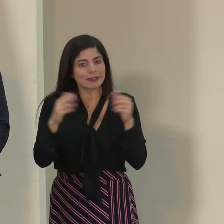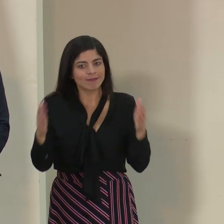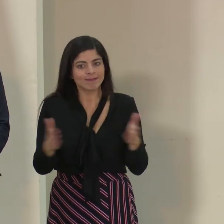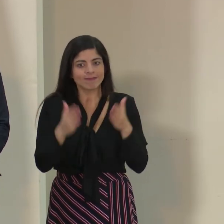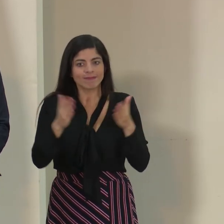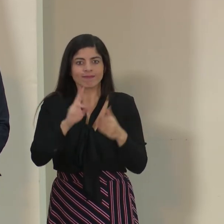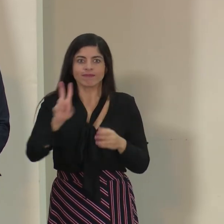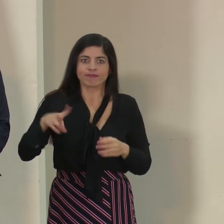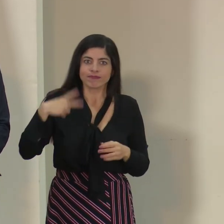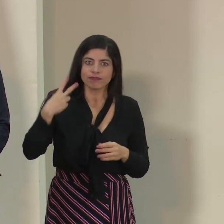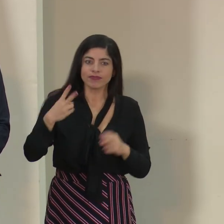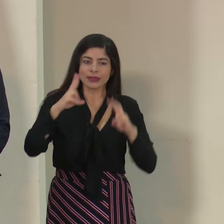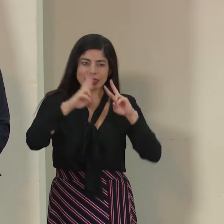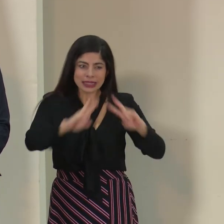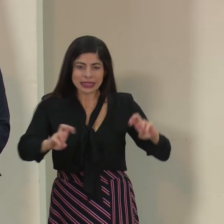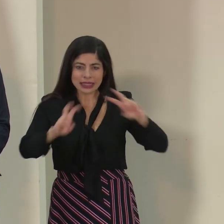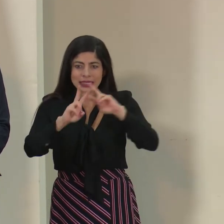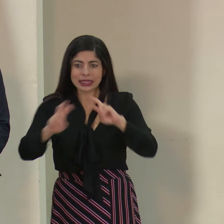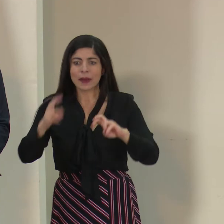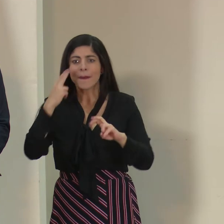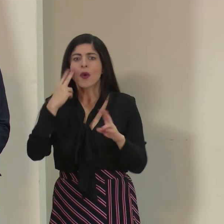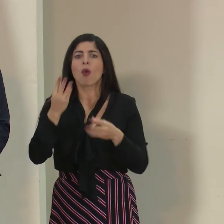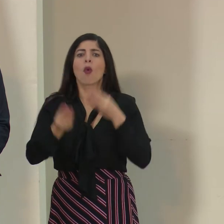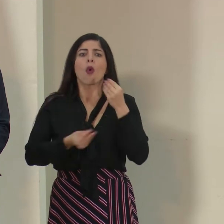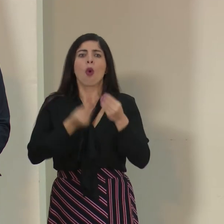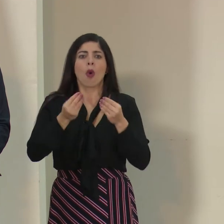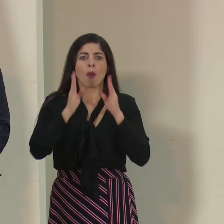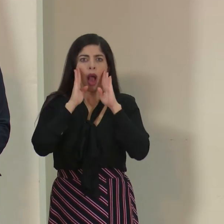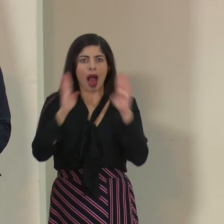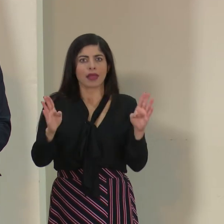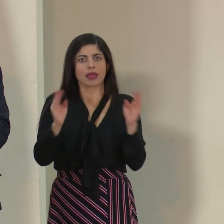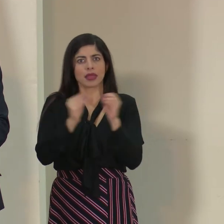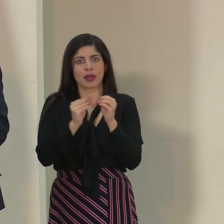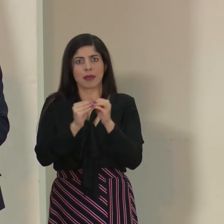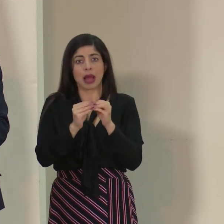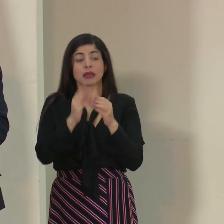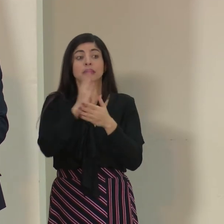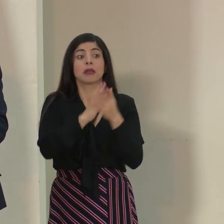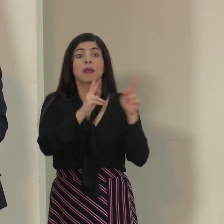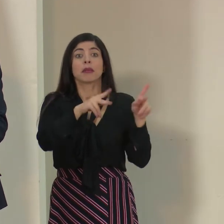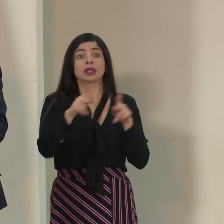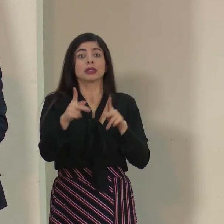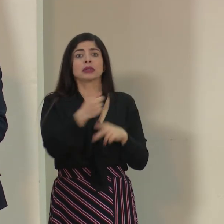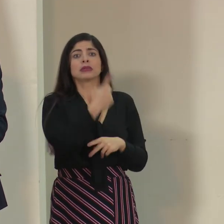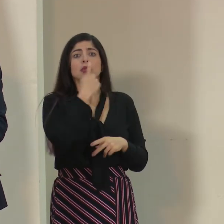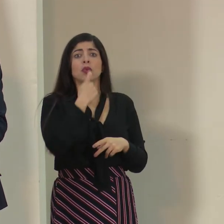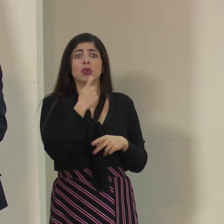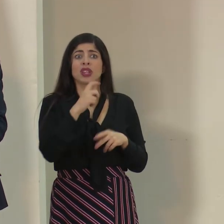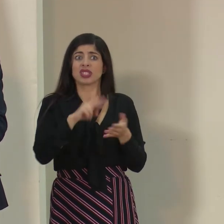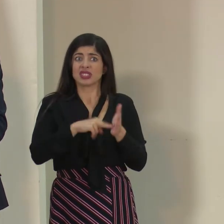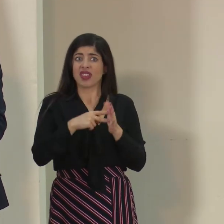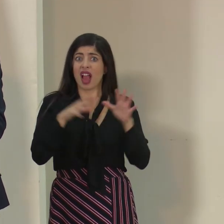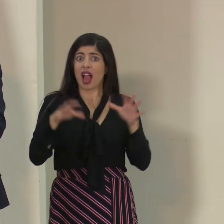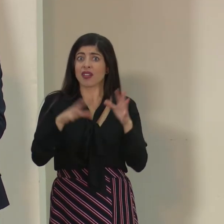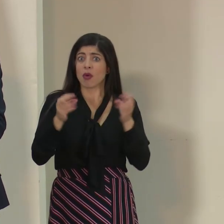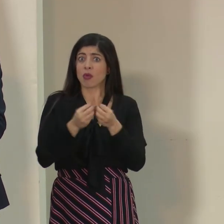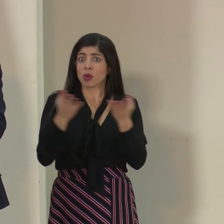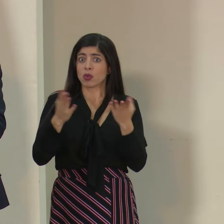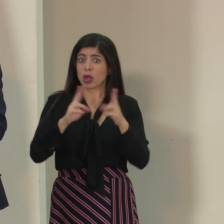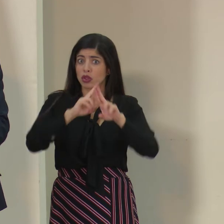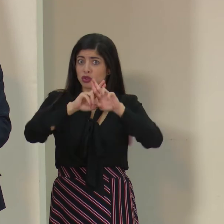reforzamiento, ese análisis y viendo cómo podemos eventualmente abarcar más. Hay gente que ha preguntado sobre la suspensión de actividades masivas,